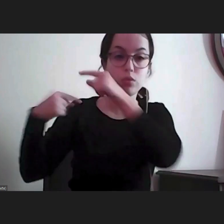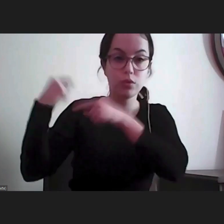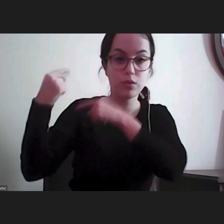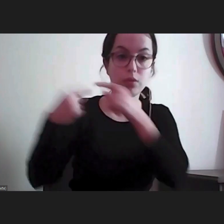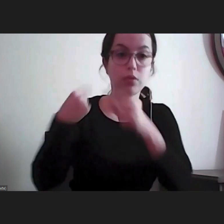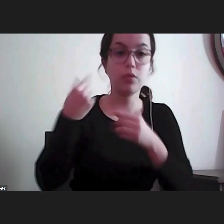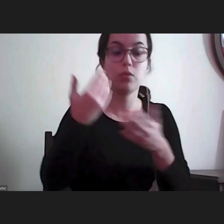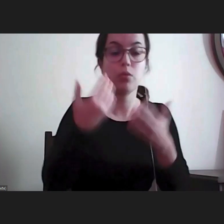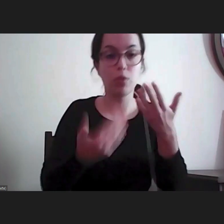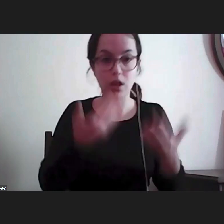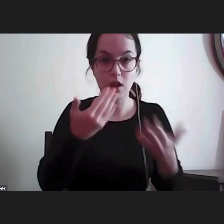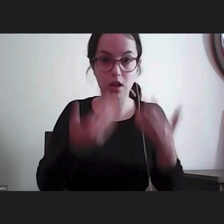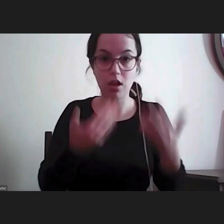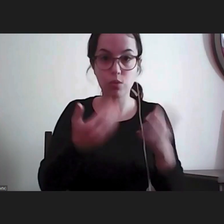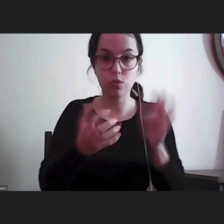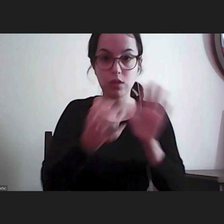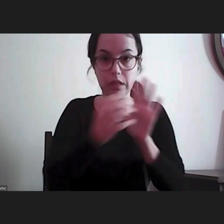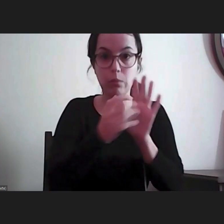o equilíbrio, não é assim?